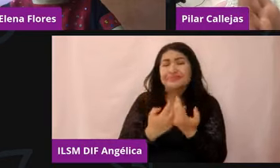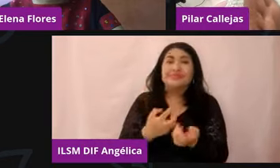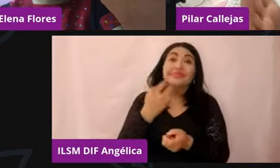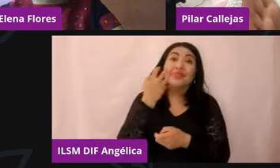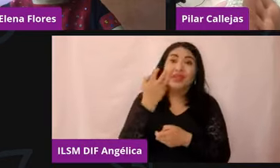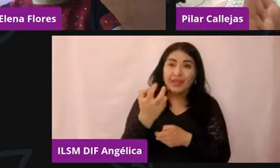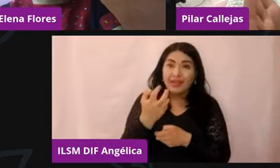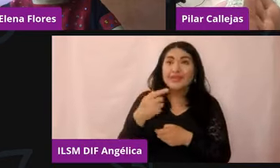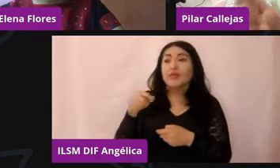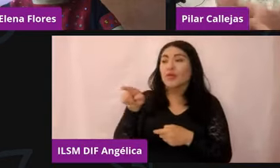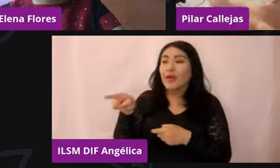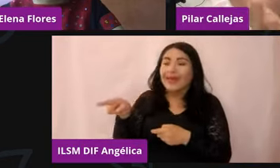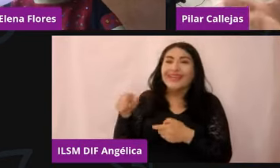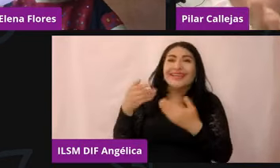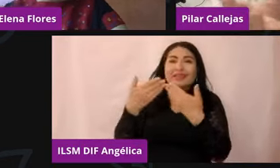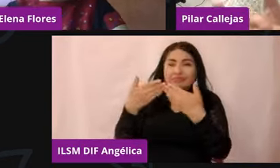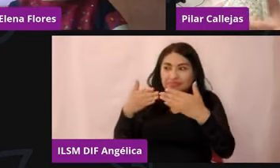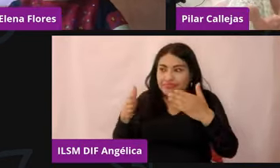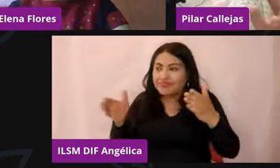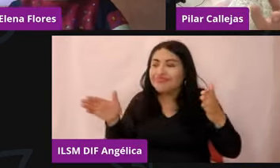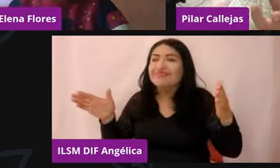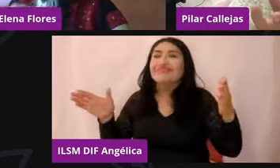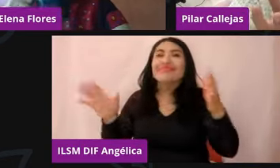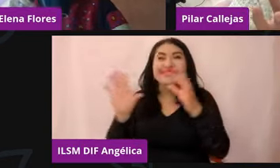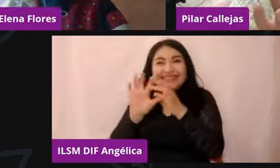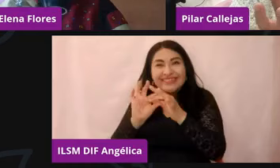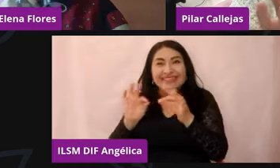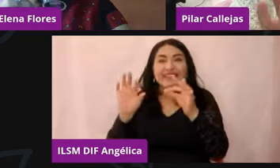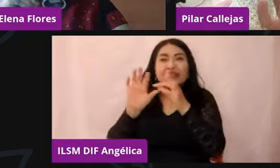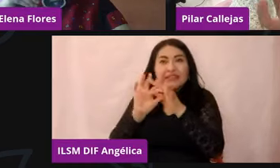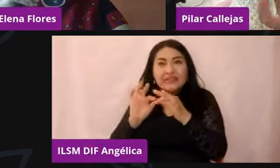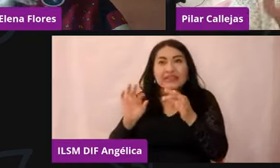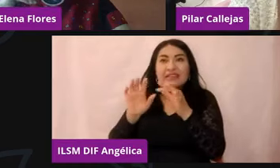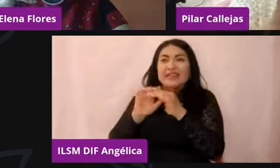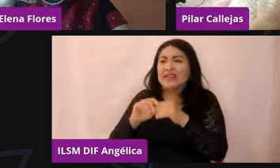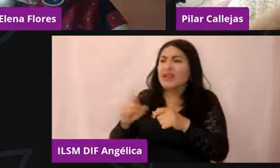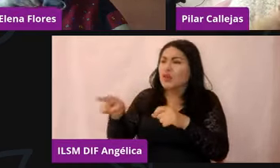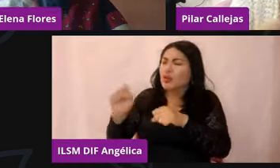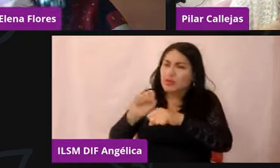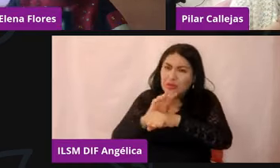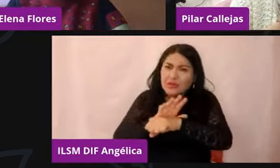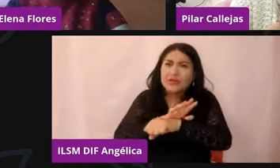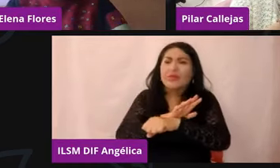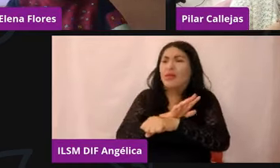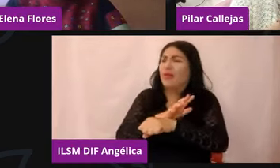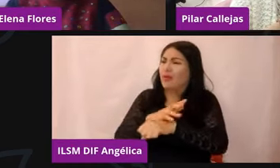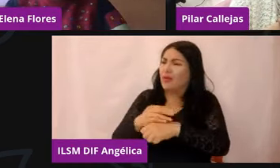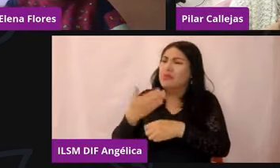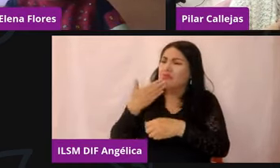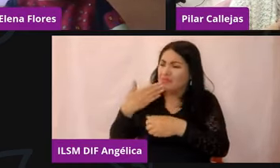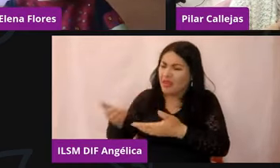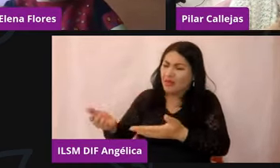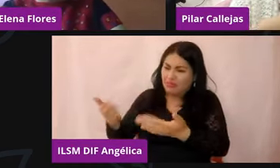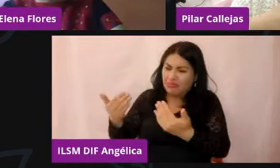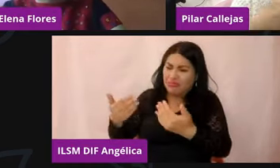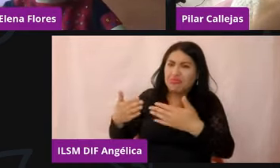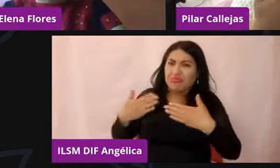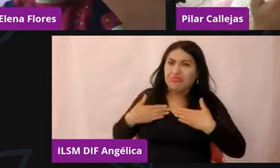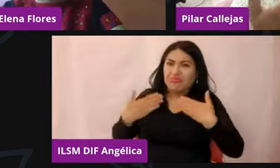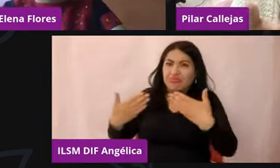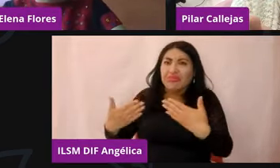y hacerle ver que se pueden recibir todas sus emociones y cuando se sienta seguro, ¿no?